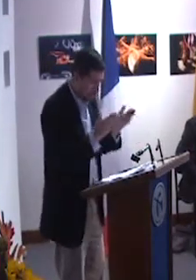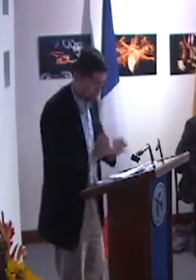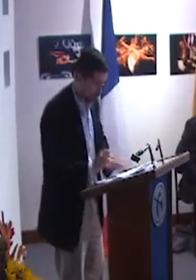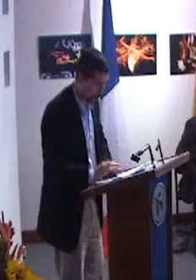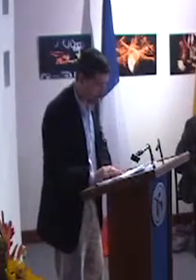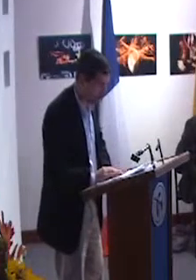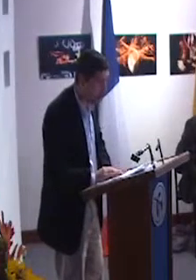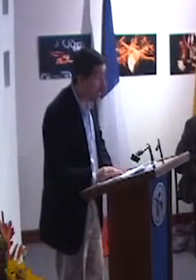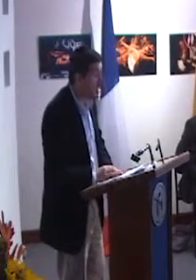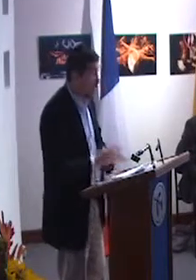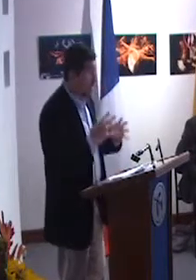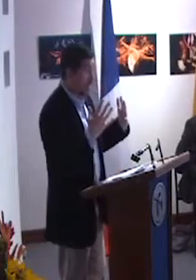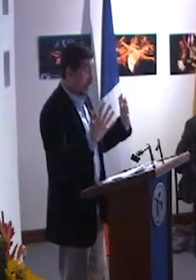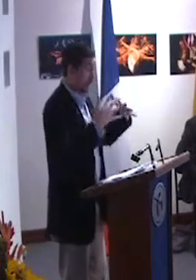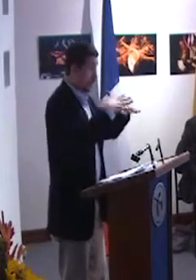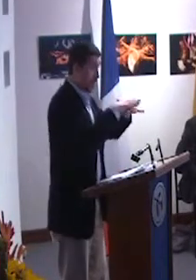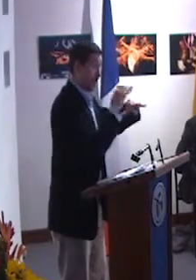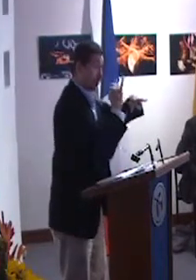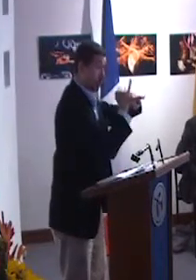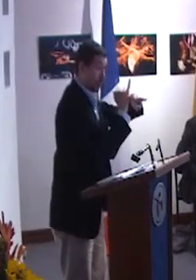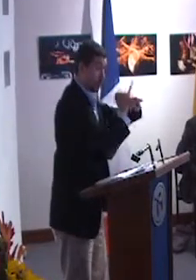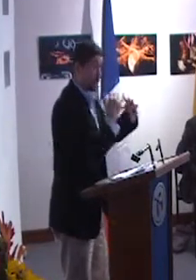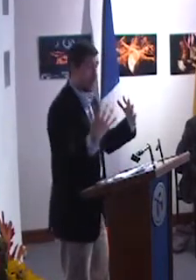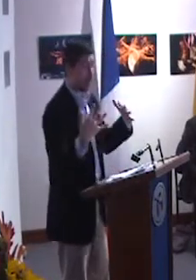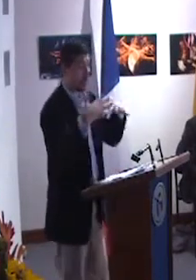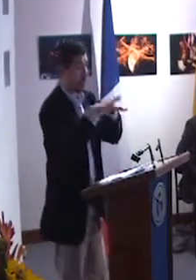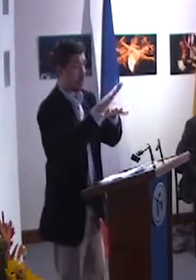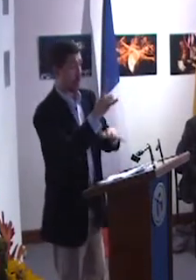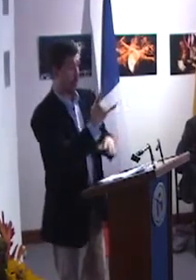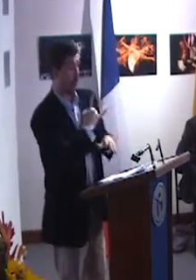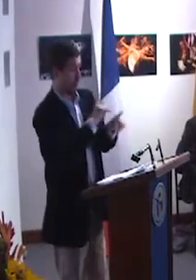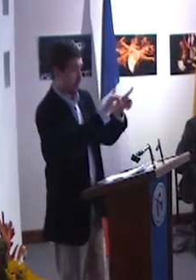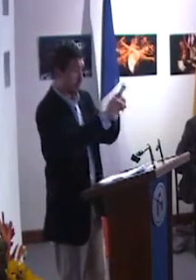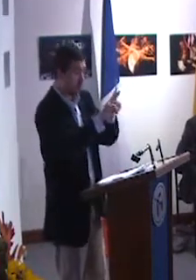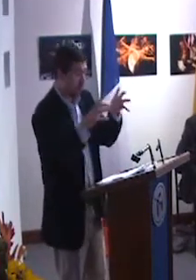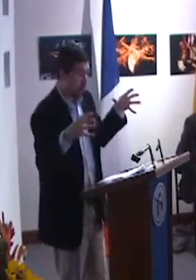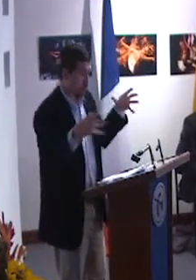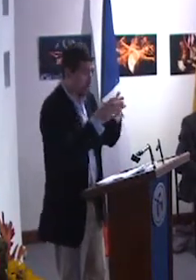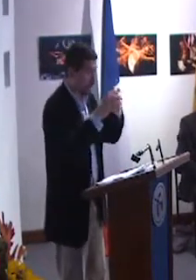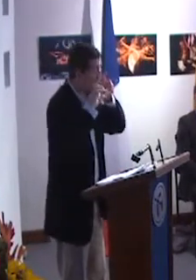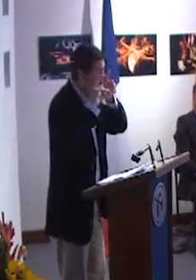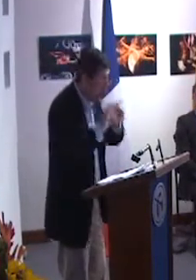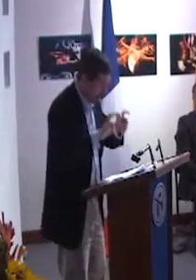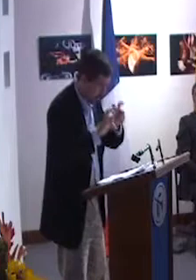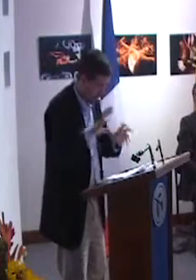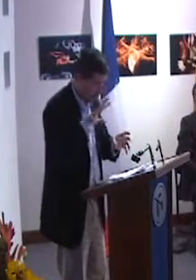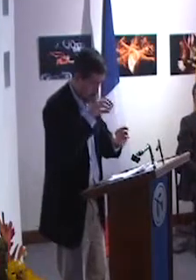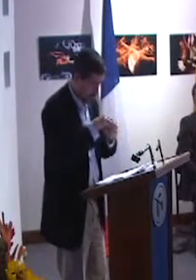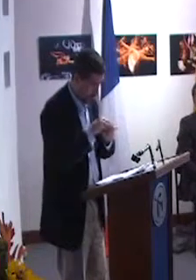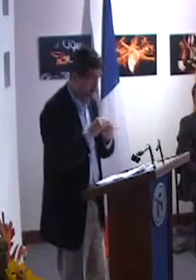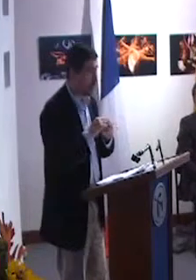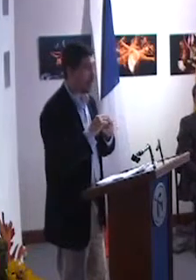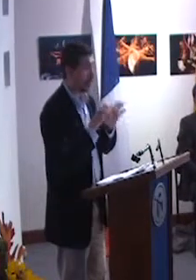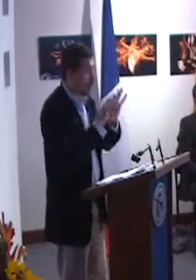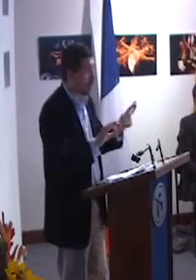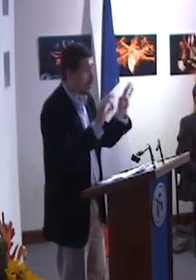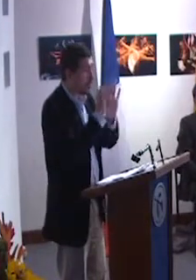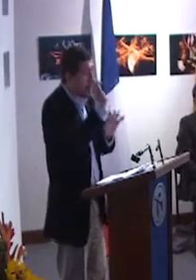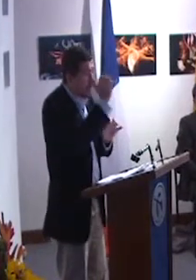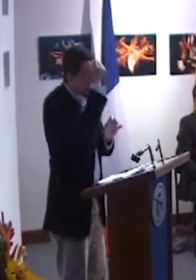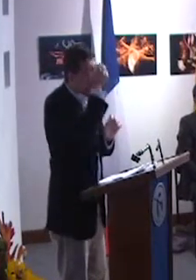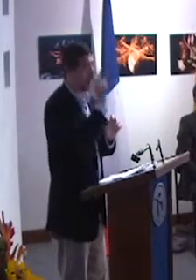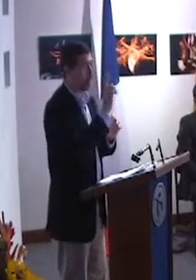una reflexión concreta en ánimo de que la integración de estas dos instituciones, de estas dos universidades,